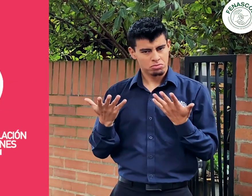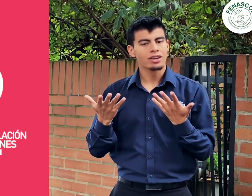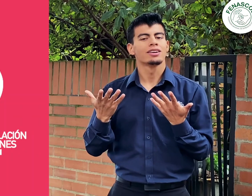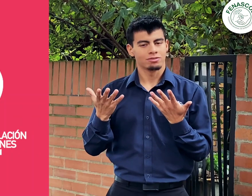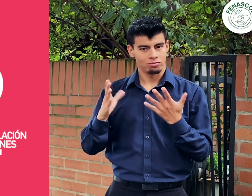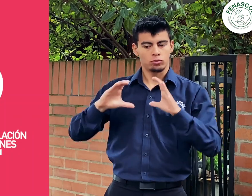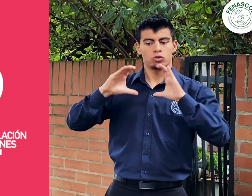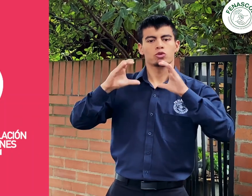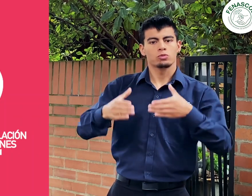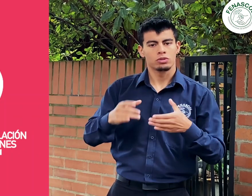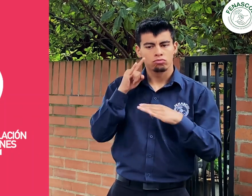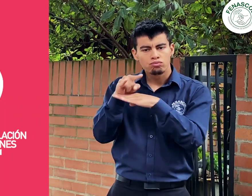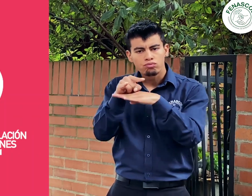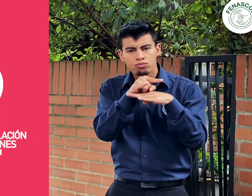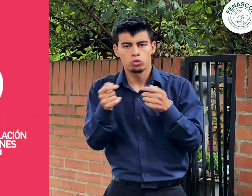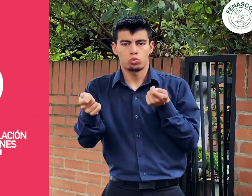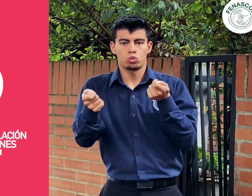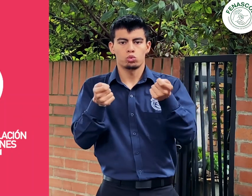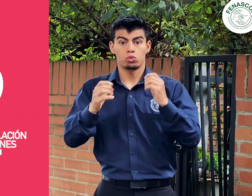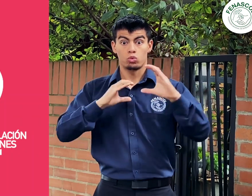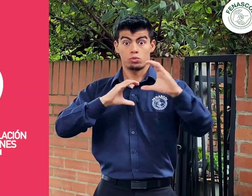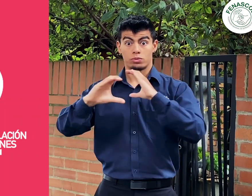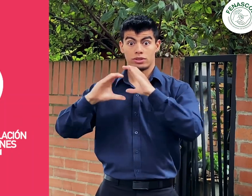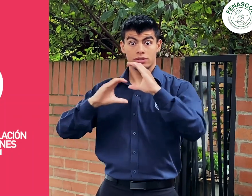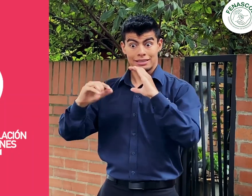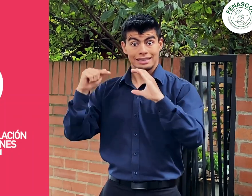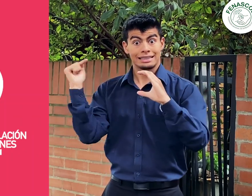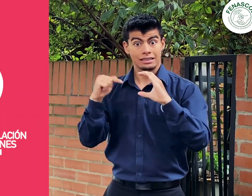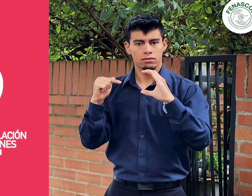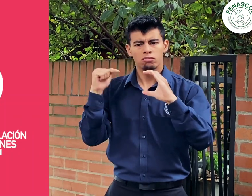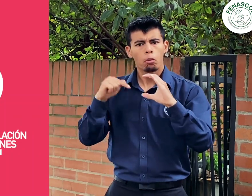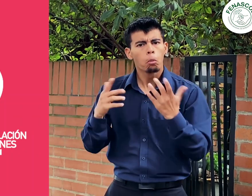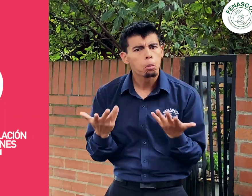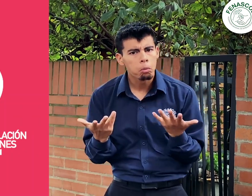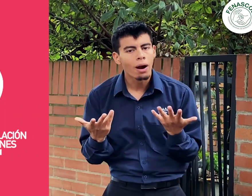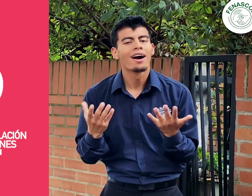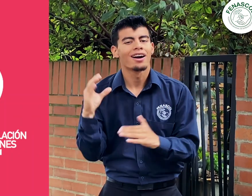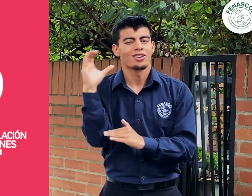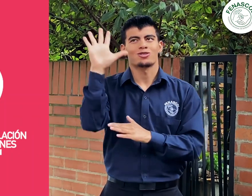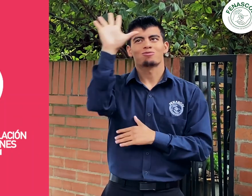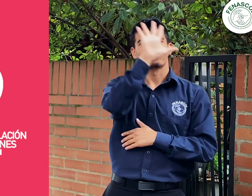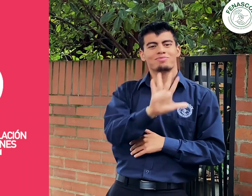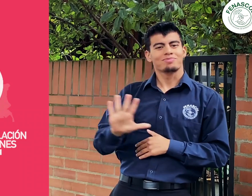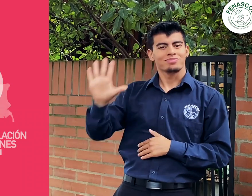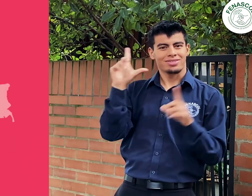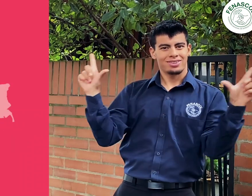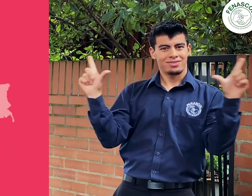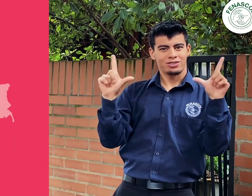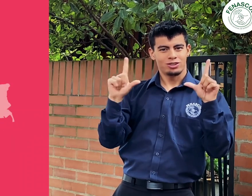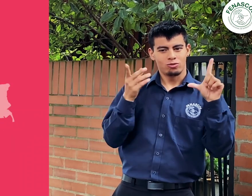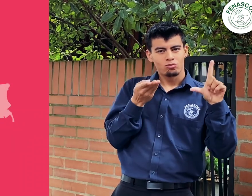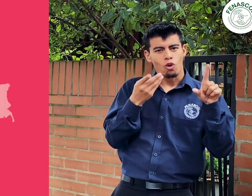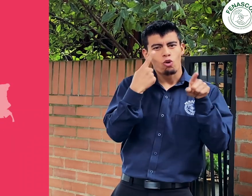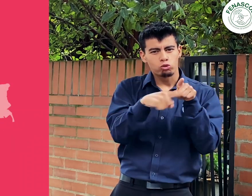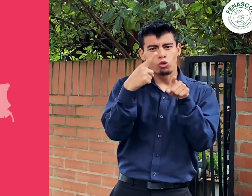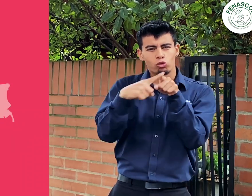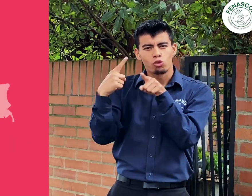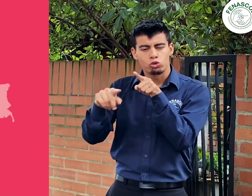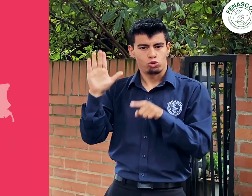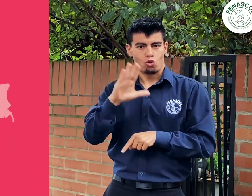CRC, que es la Comisión de Regulación de Comunicaciones. Dentro de sus acciones, esta entidad tiene injerencia